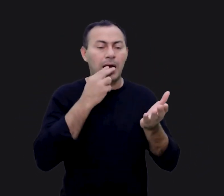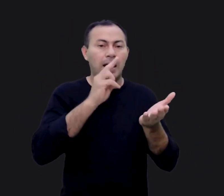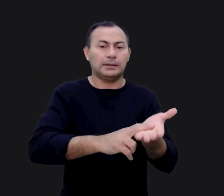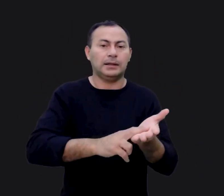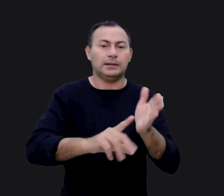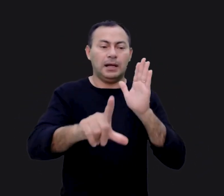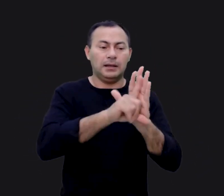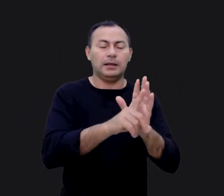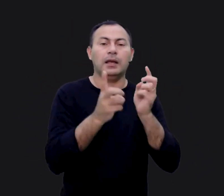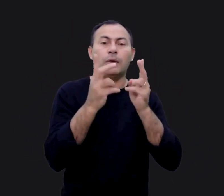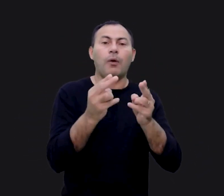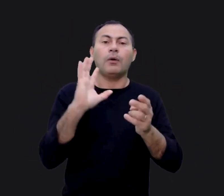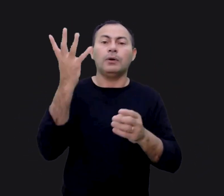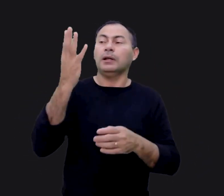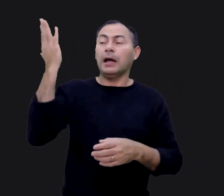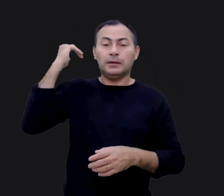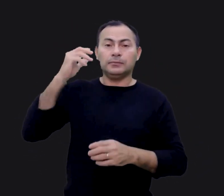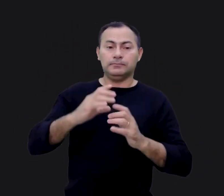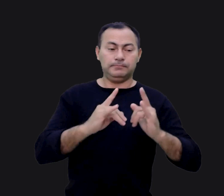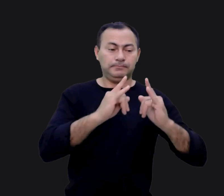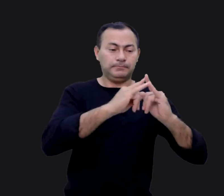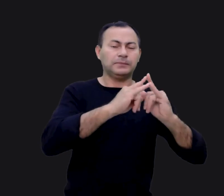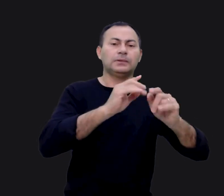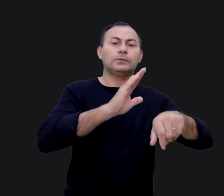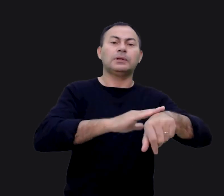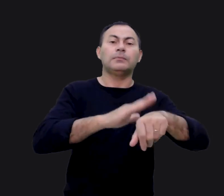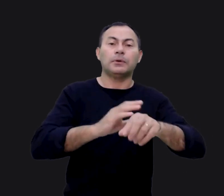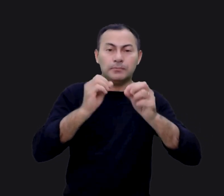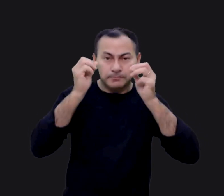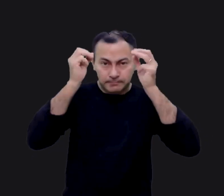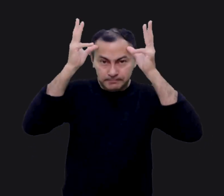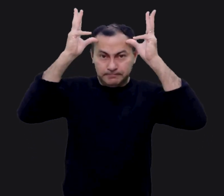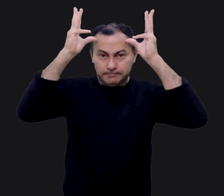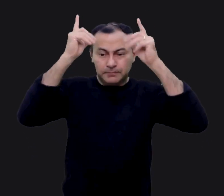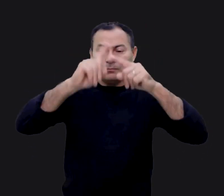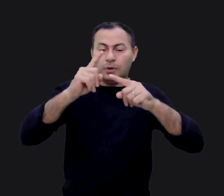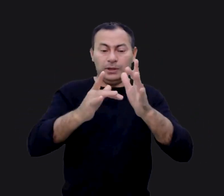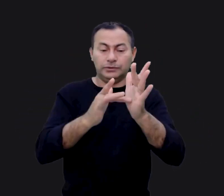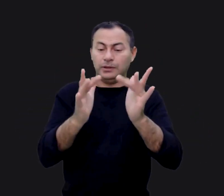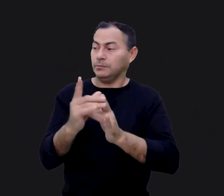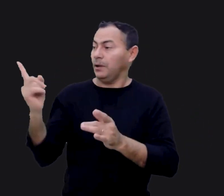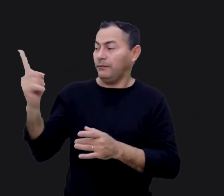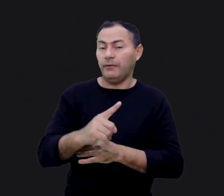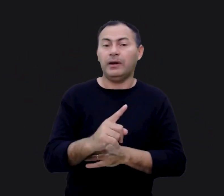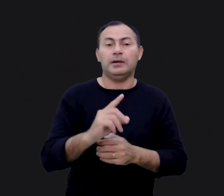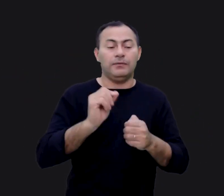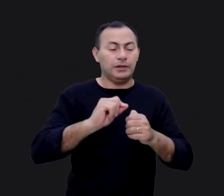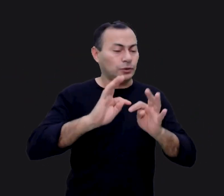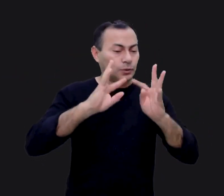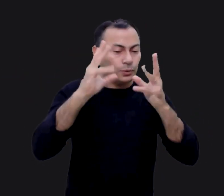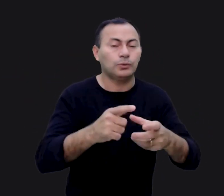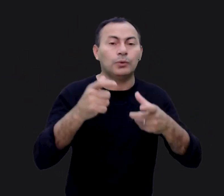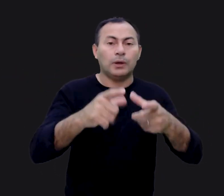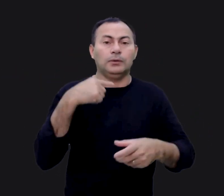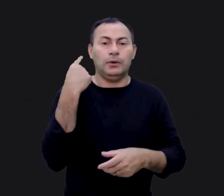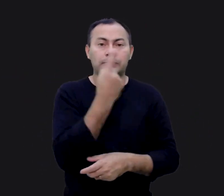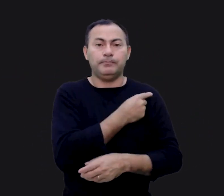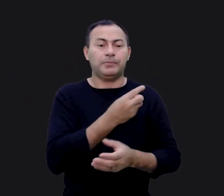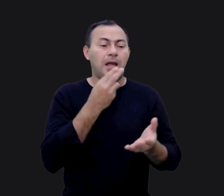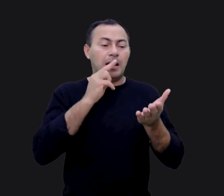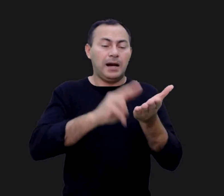a carta da lei como acontecia lá no tabernáculo no tempo de Moisés. Isso porque Jesus veio e cumpriu tudo para nós. A carta da lei